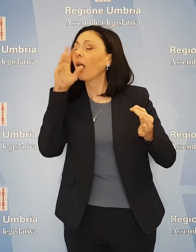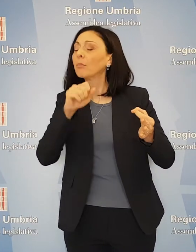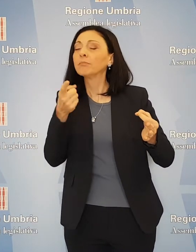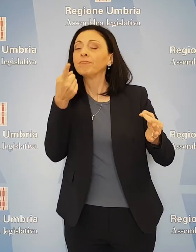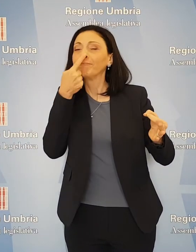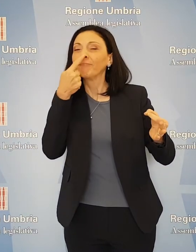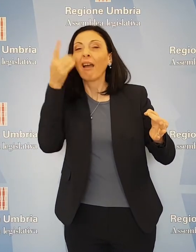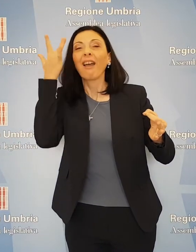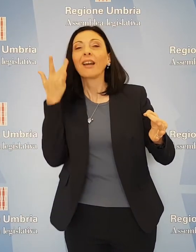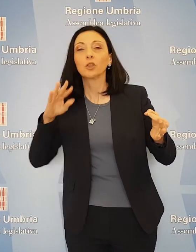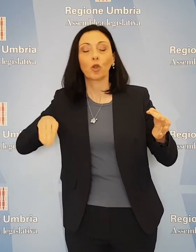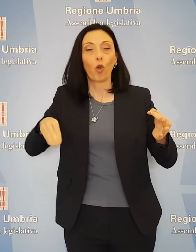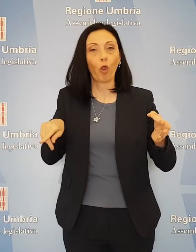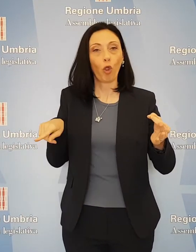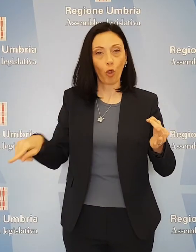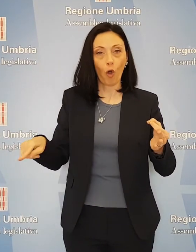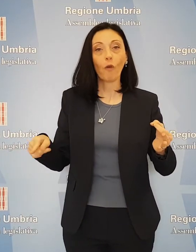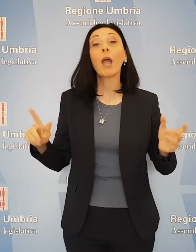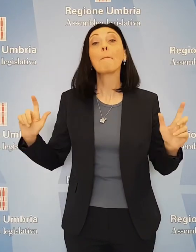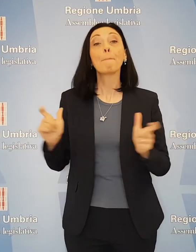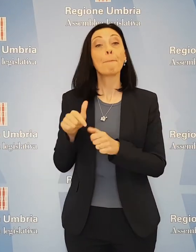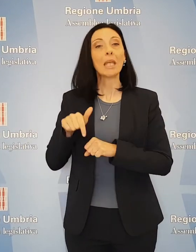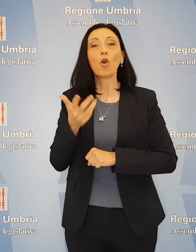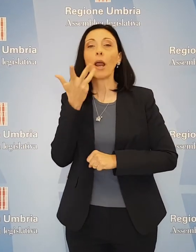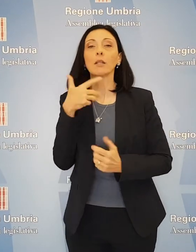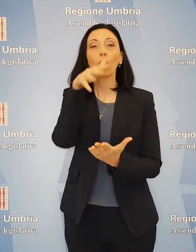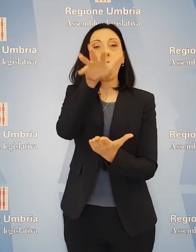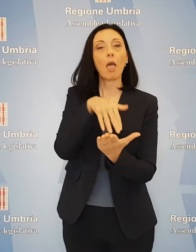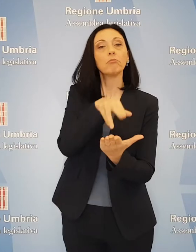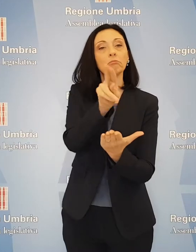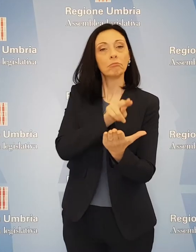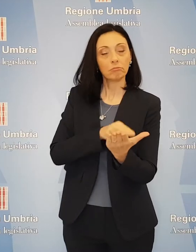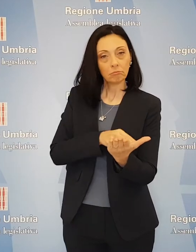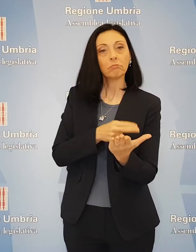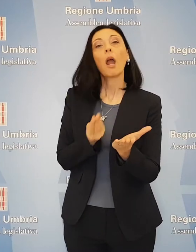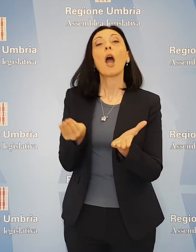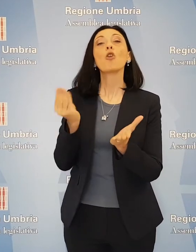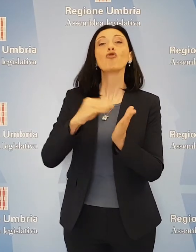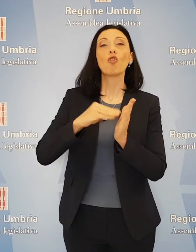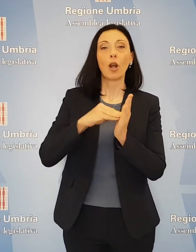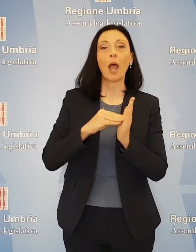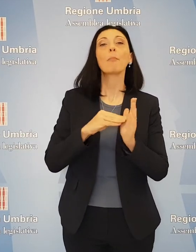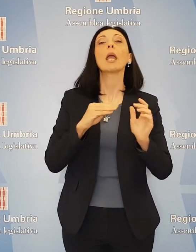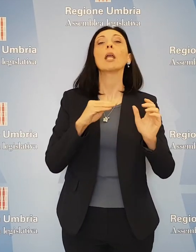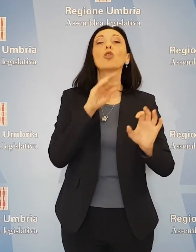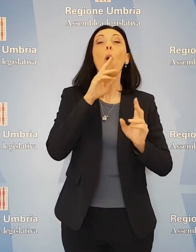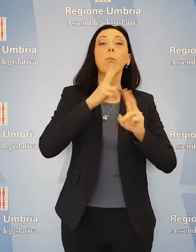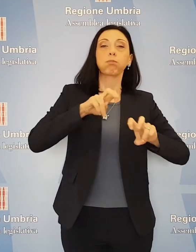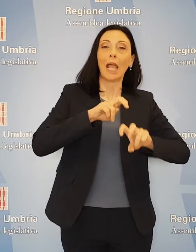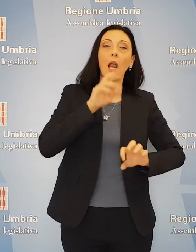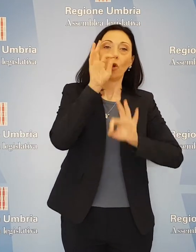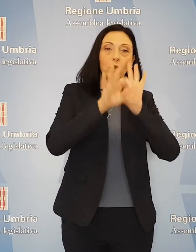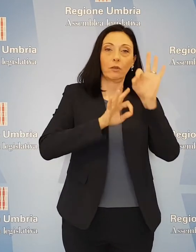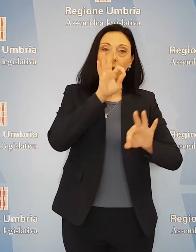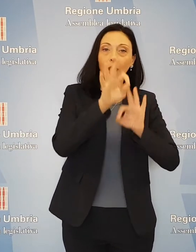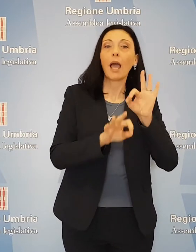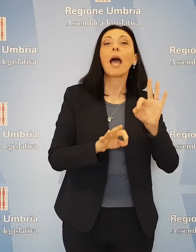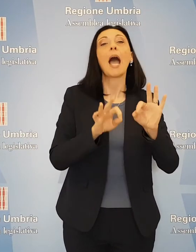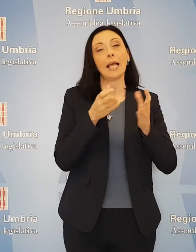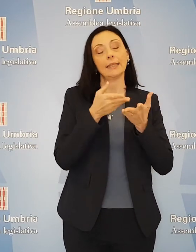criticità. La minoranza ha voluto incidere nel testo l'aggiornamento del piano diagnostico-terapeutico assistenziale e la stesura di